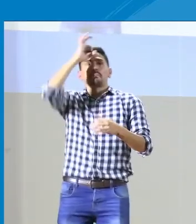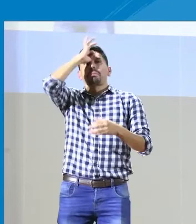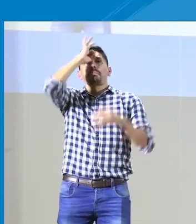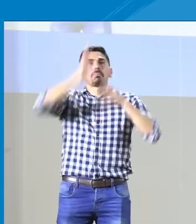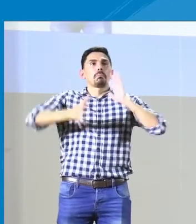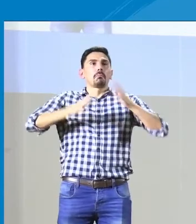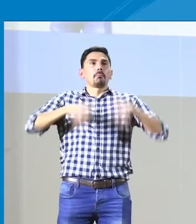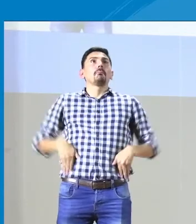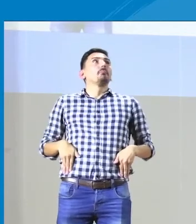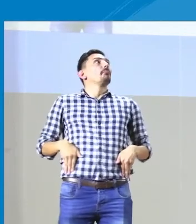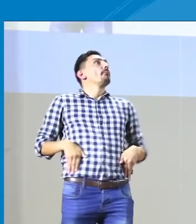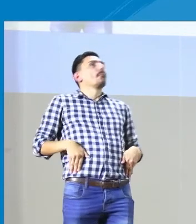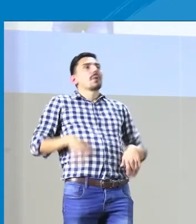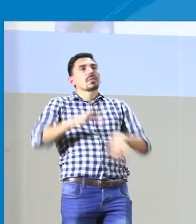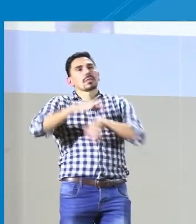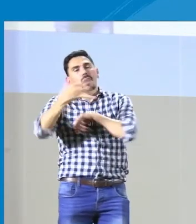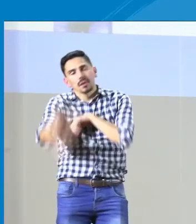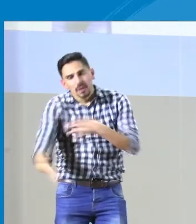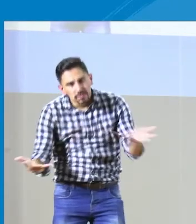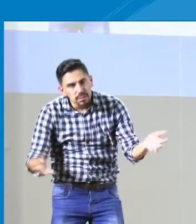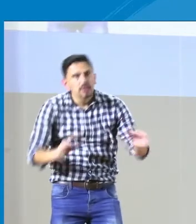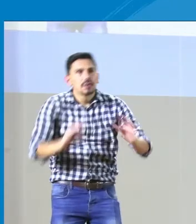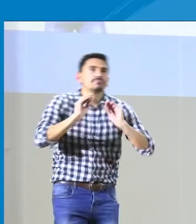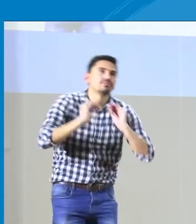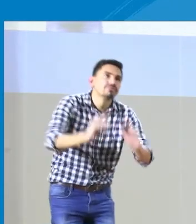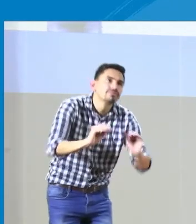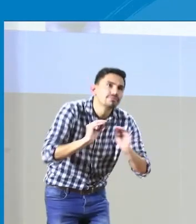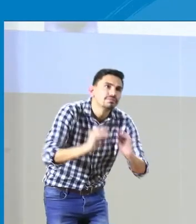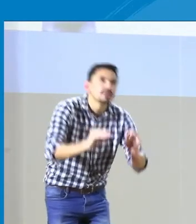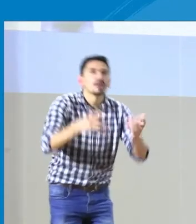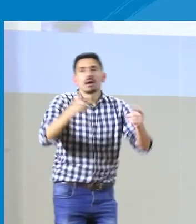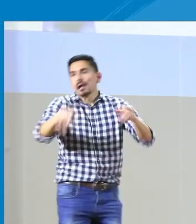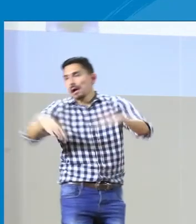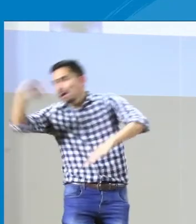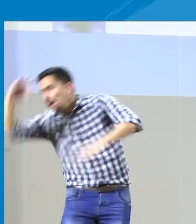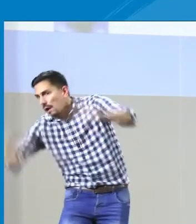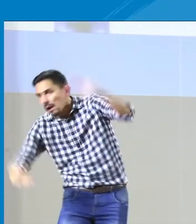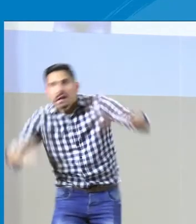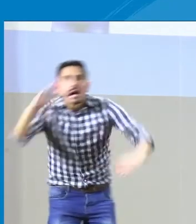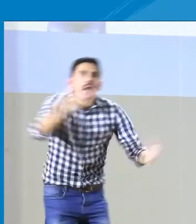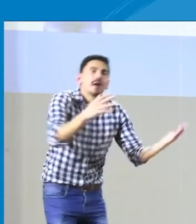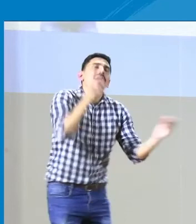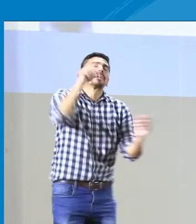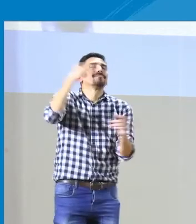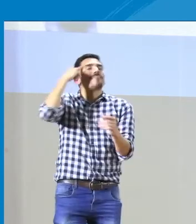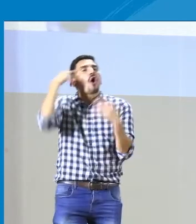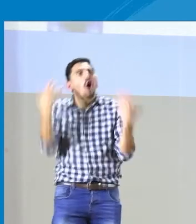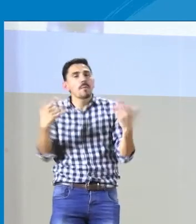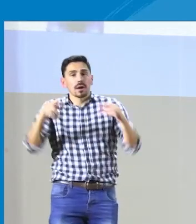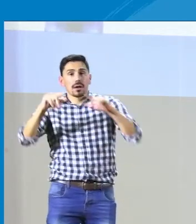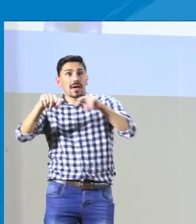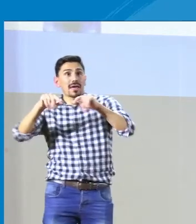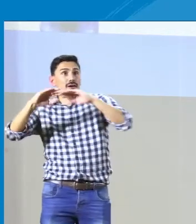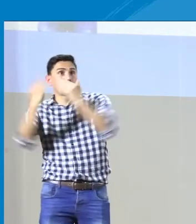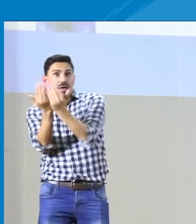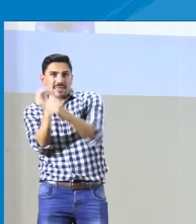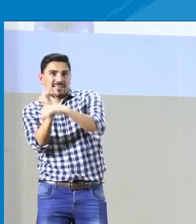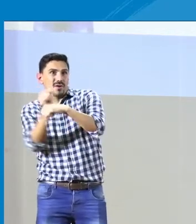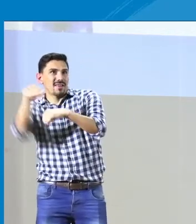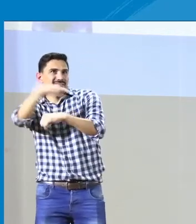Porque a veces se ingresa a primaria y no se conoce la lengua de señas, hay niveles diversos en la